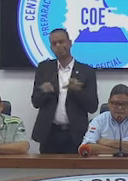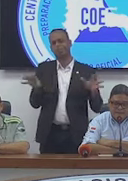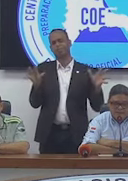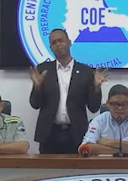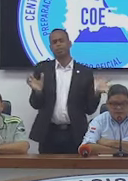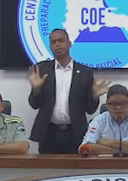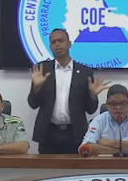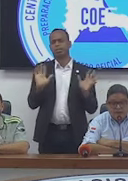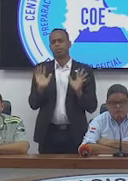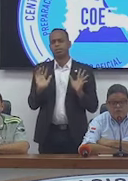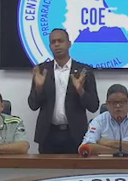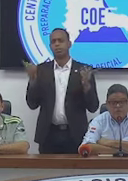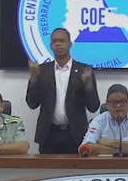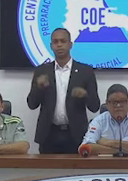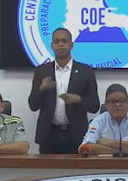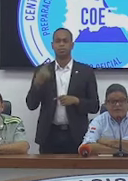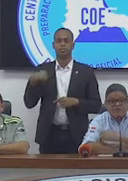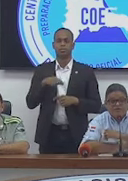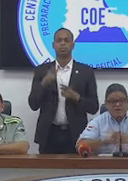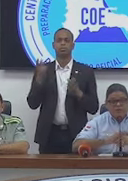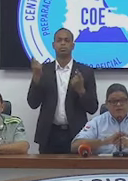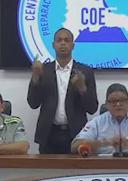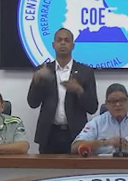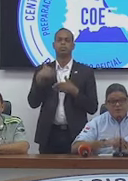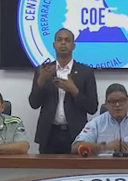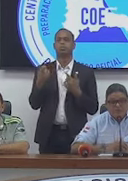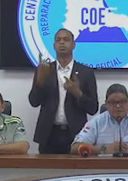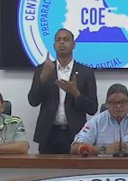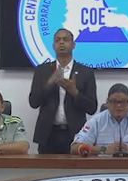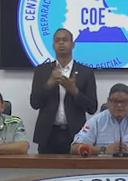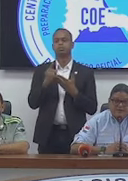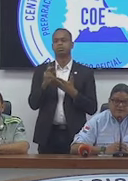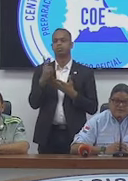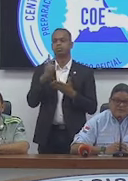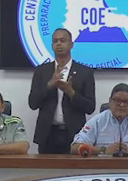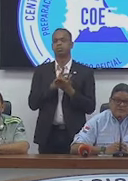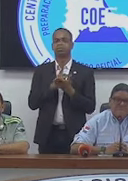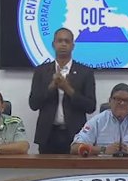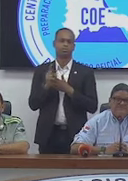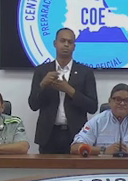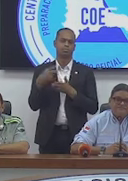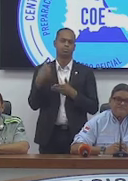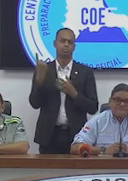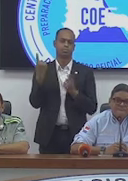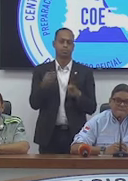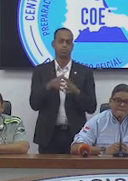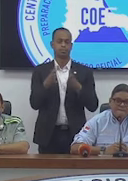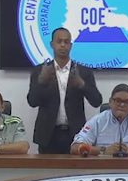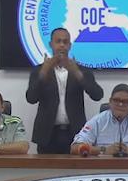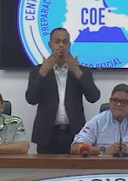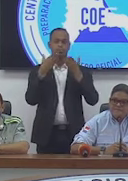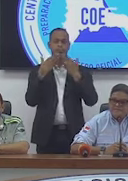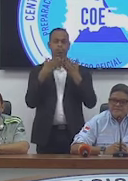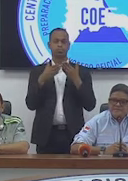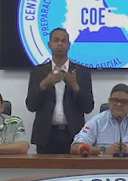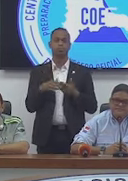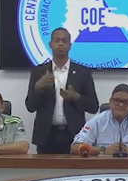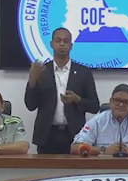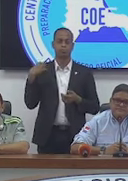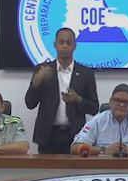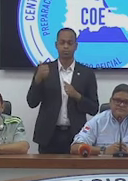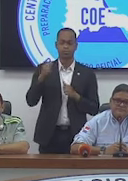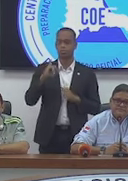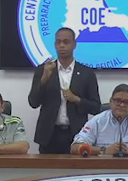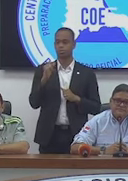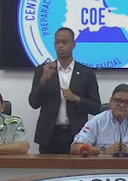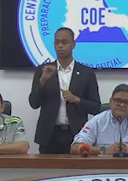situaciones en las que nos vemos después afectados una semana o dos después de este operativo. Muchísimas gracias, Mayor General Retirado